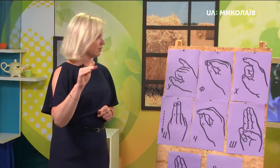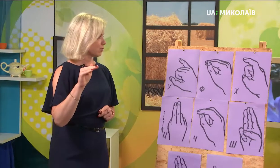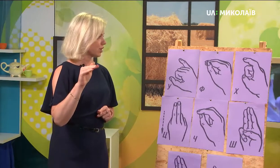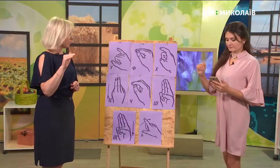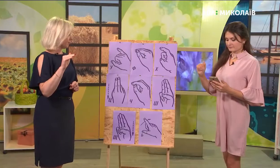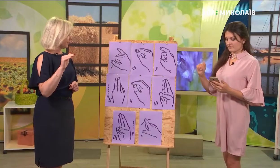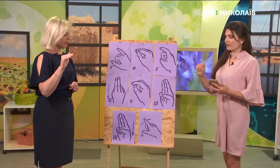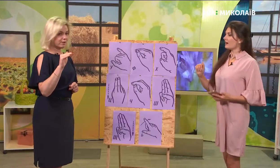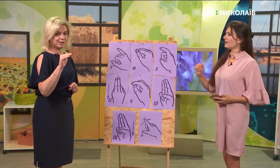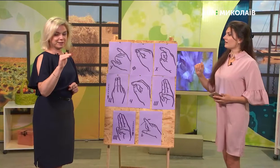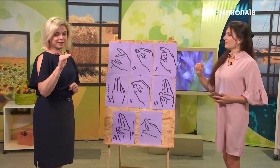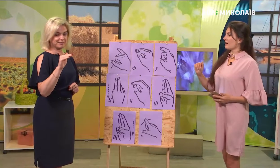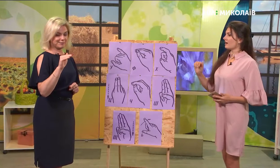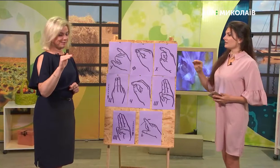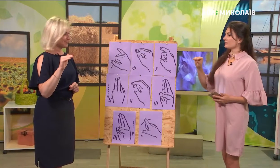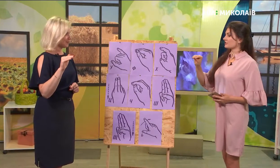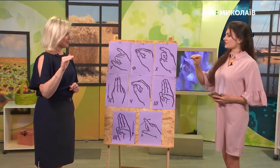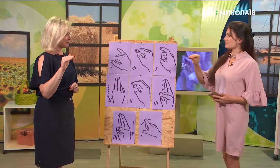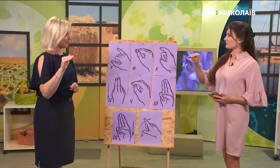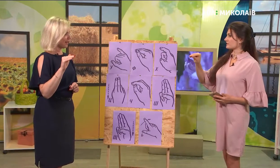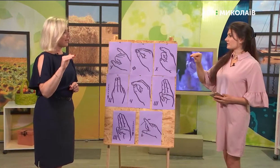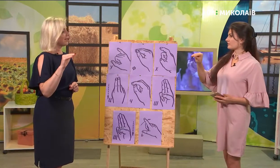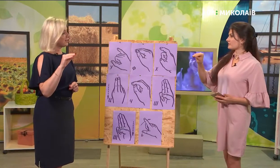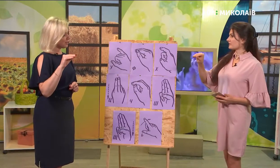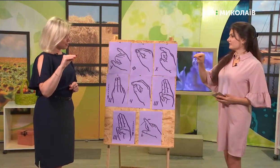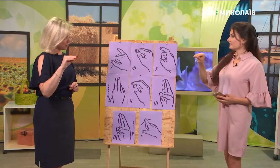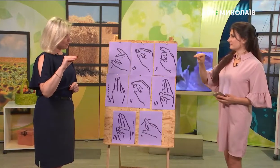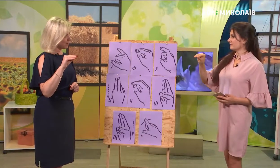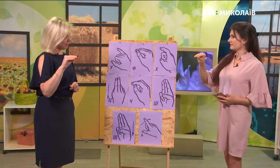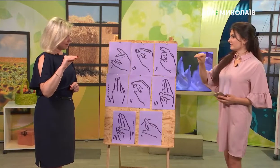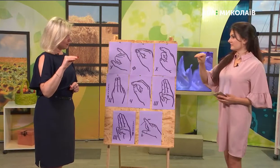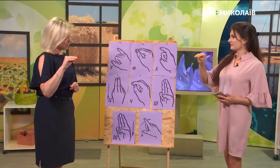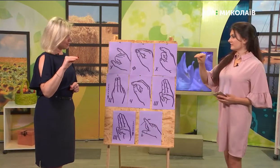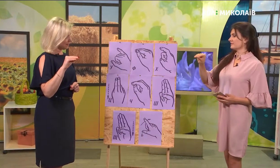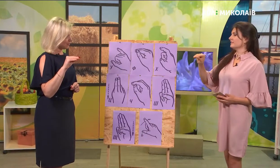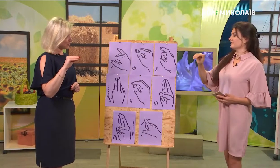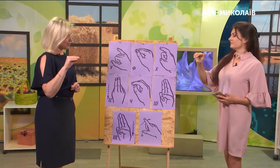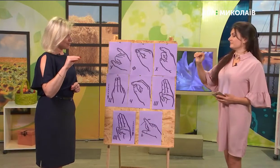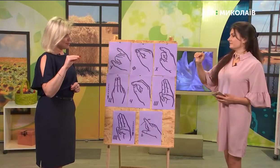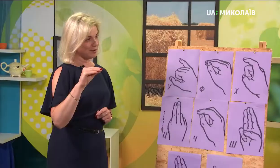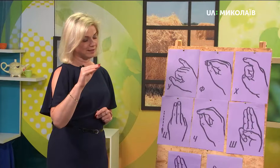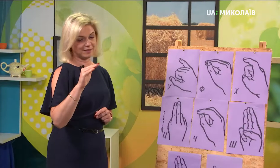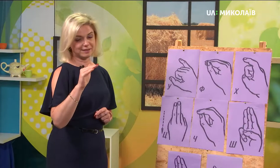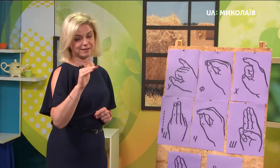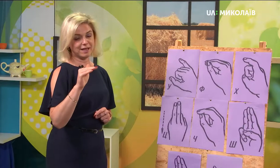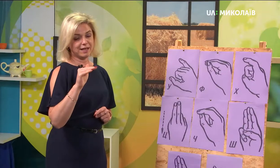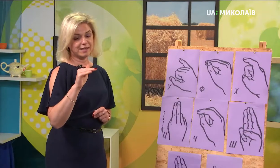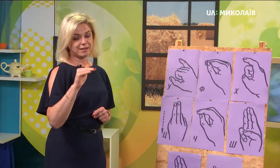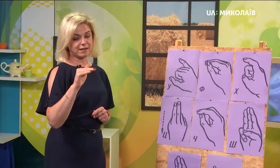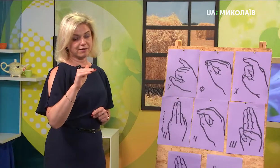трошки виглядає. А літера Ж була взагалі? Літера Ж була також, так. От добре ви запам'ятали, так. І літера Ф.